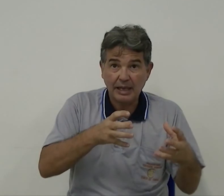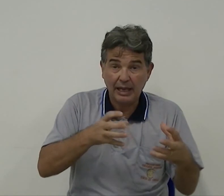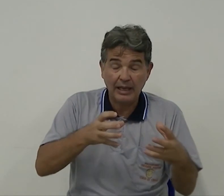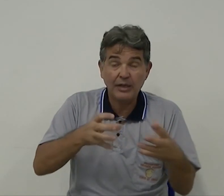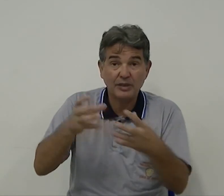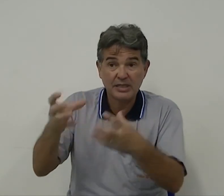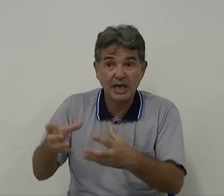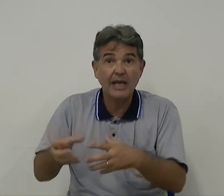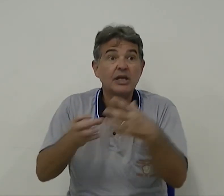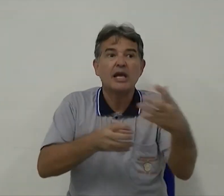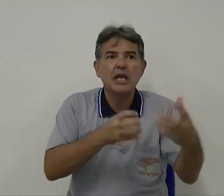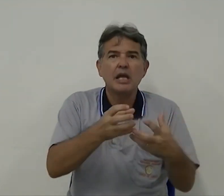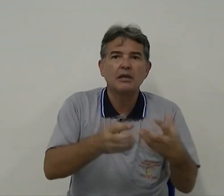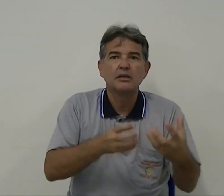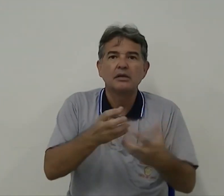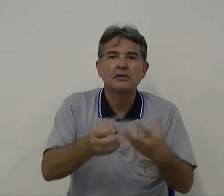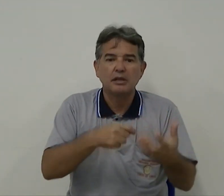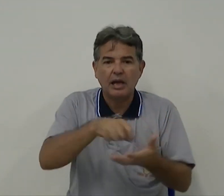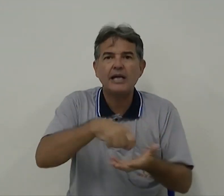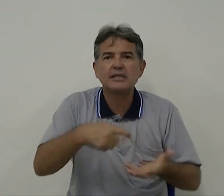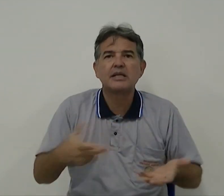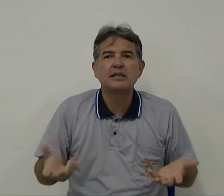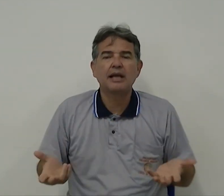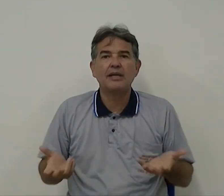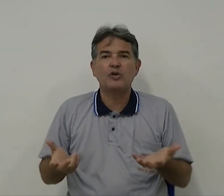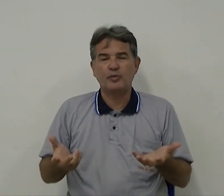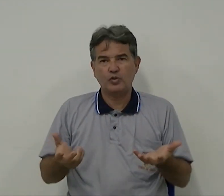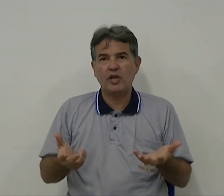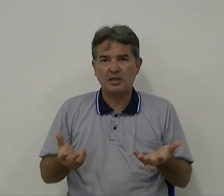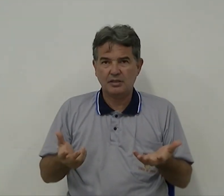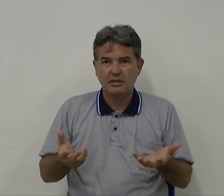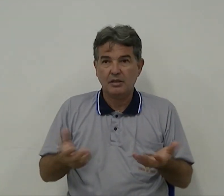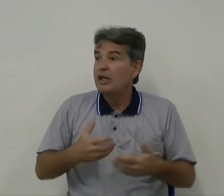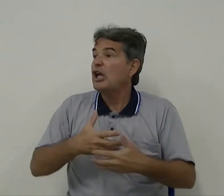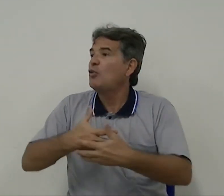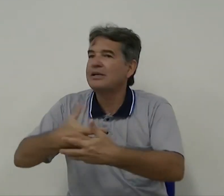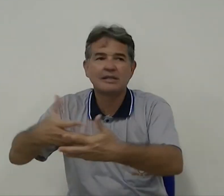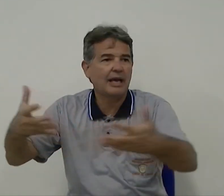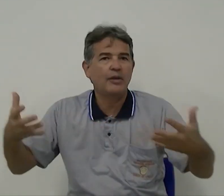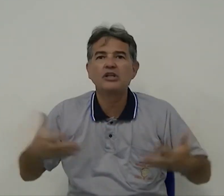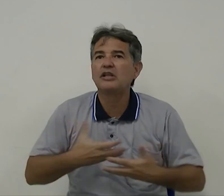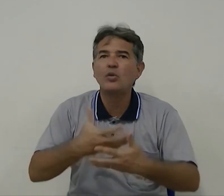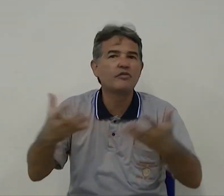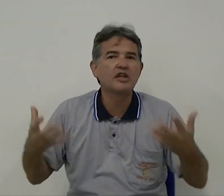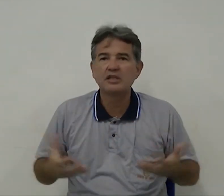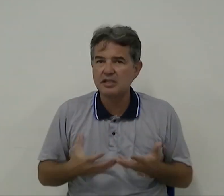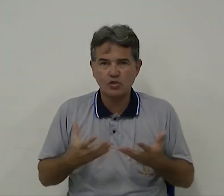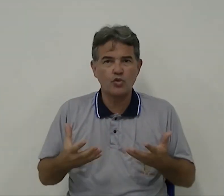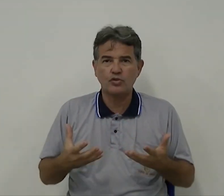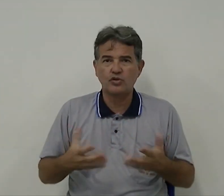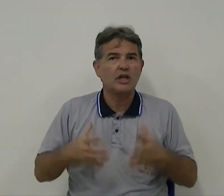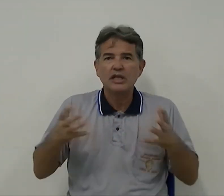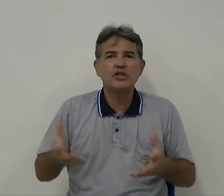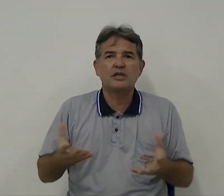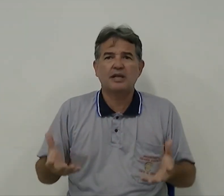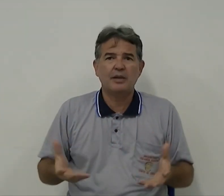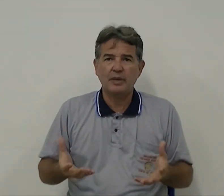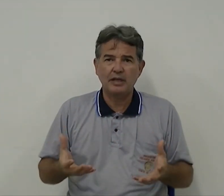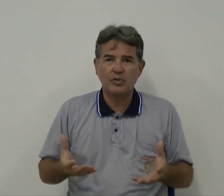de sinais, e, a escrita da língua portuguesa, e é uma sala, onde tem ouvintes e surdos, isso é sala bilíngue,